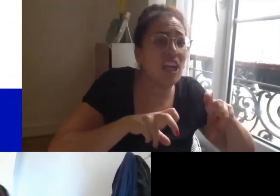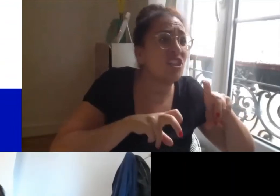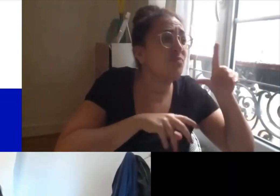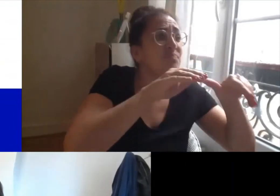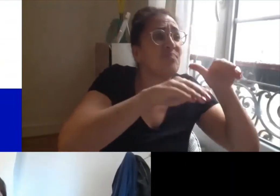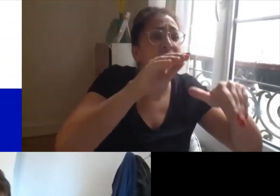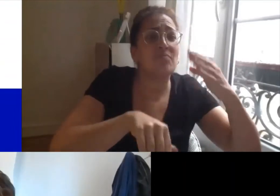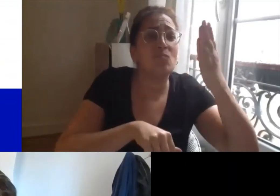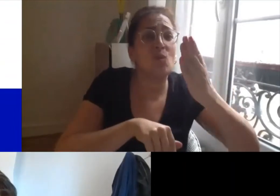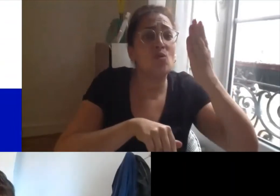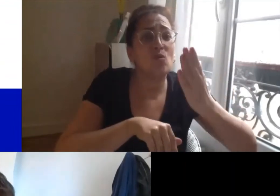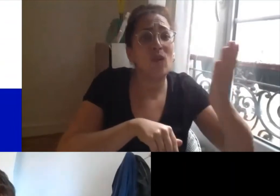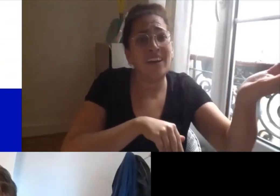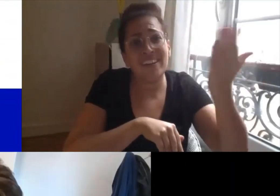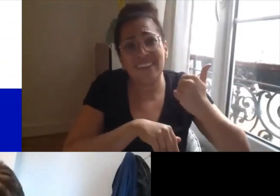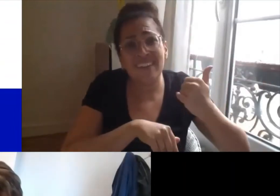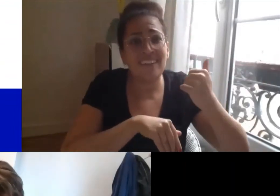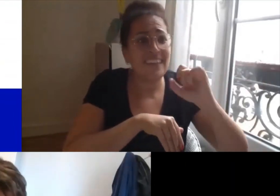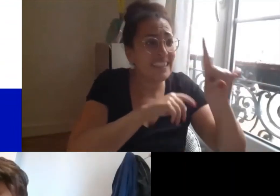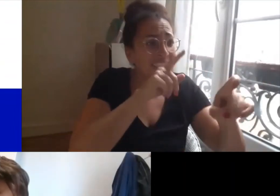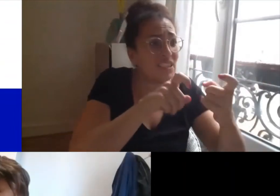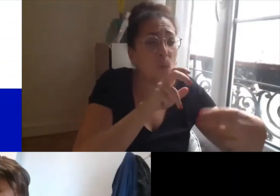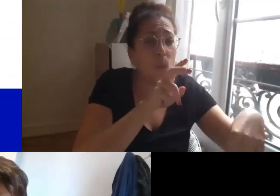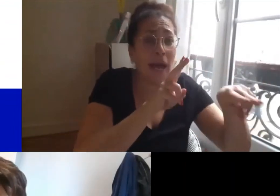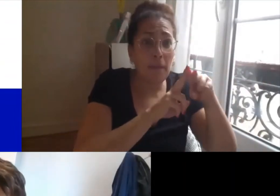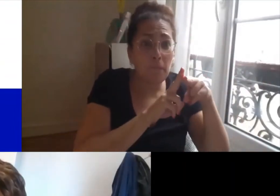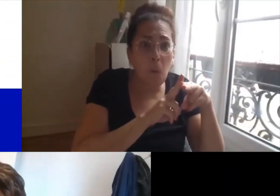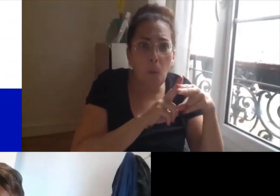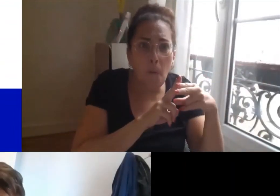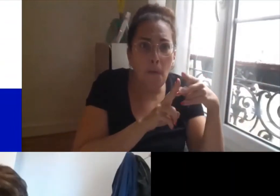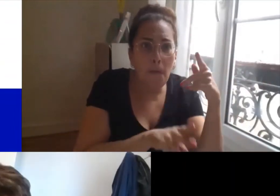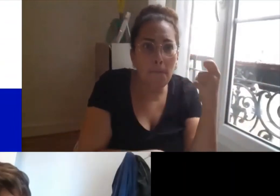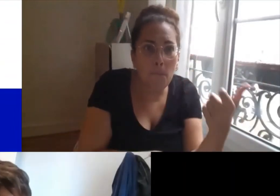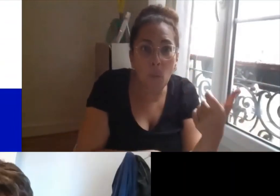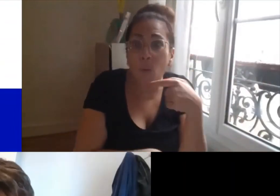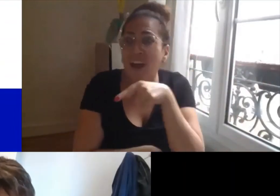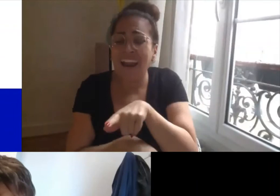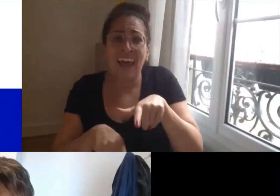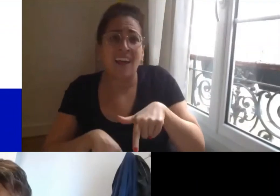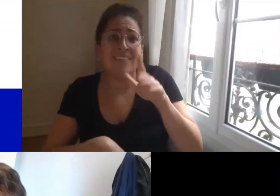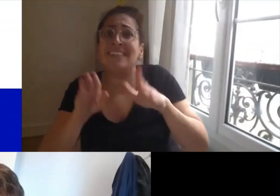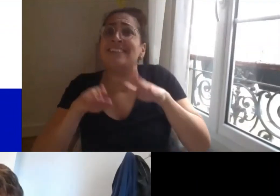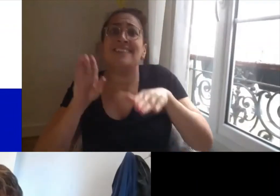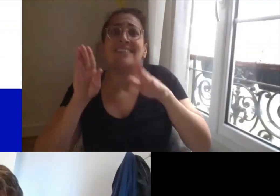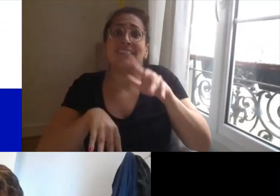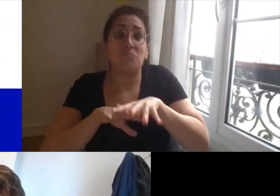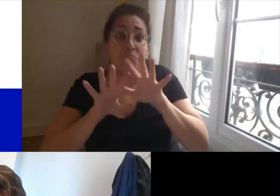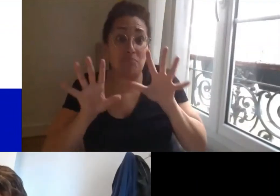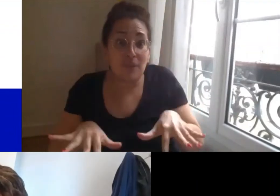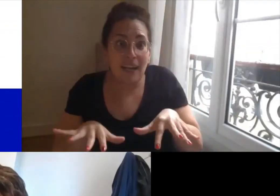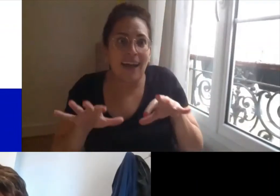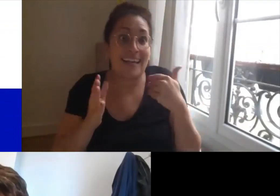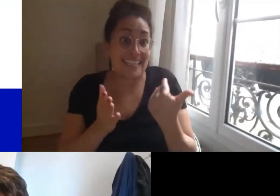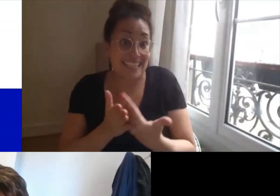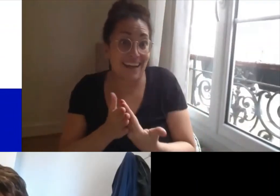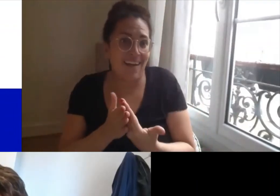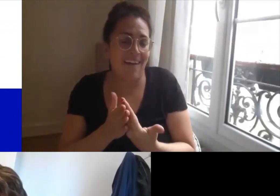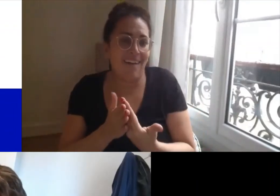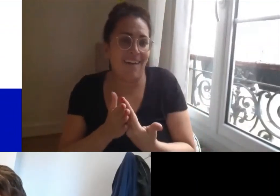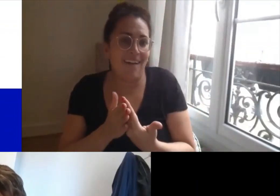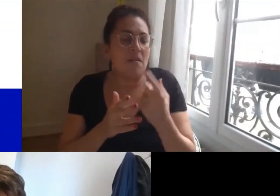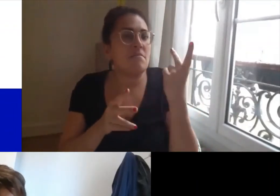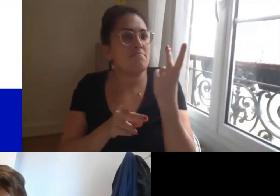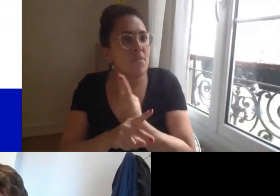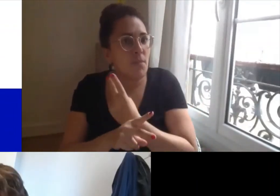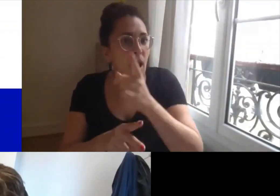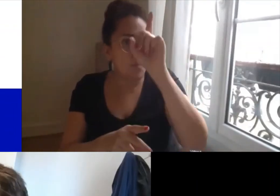perspective de recherche d'arriver à rejoindre les personnes le public qu'on cherche à cibler et de ce point